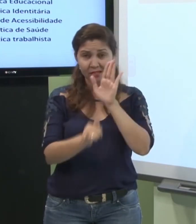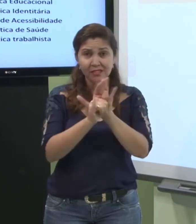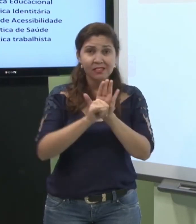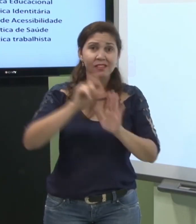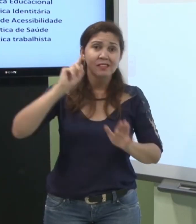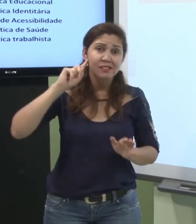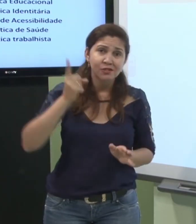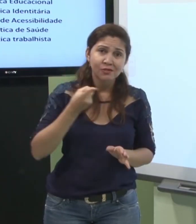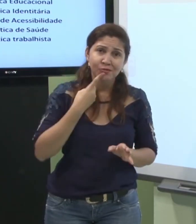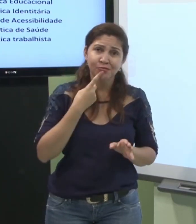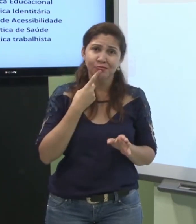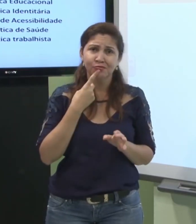falta